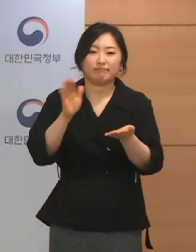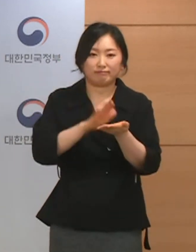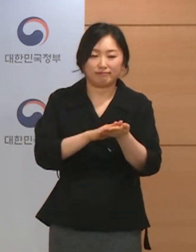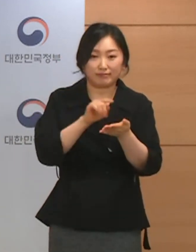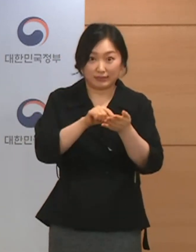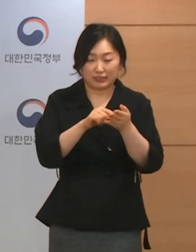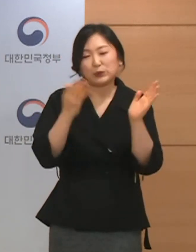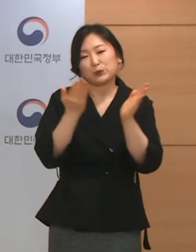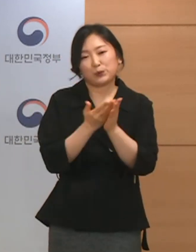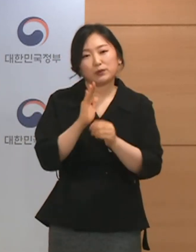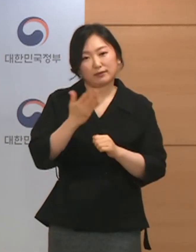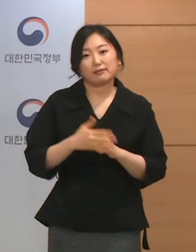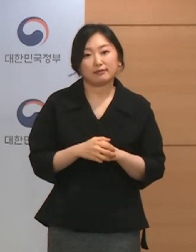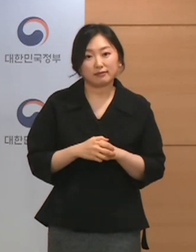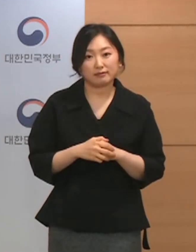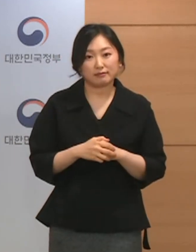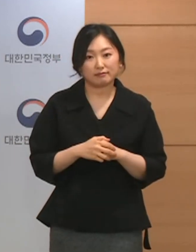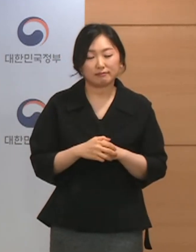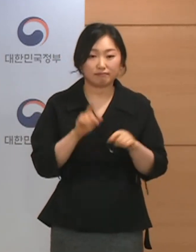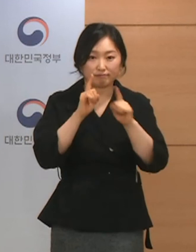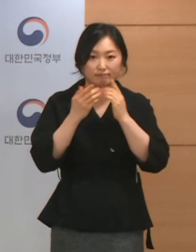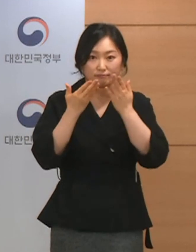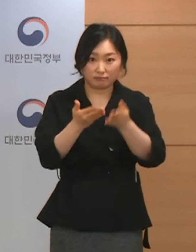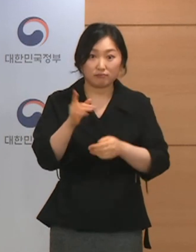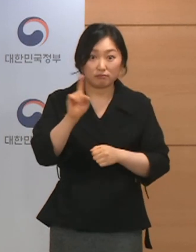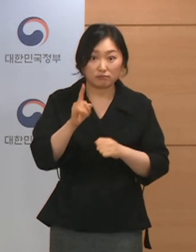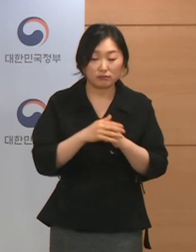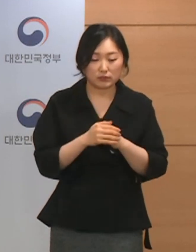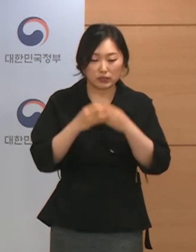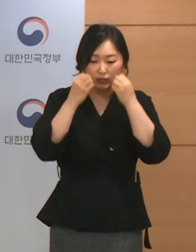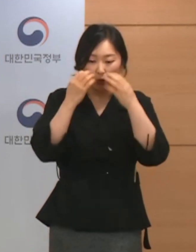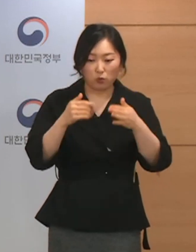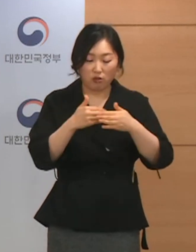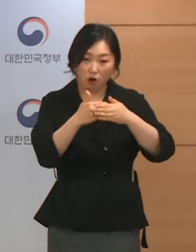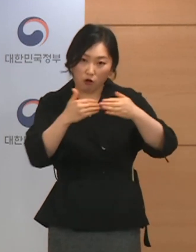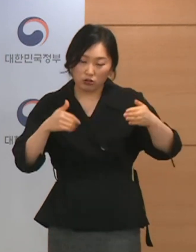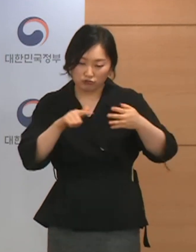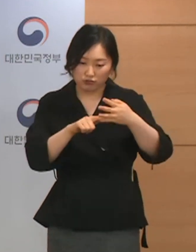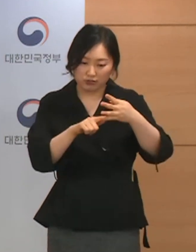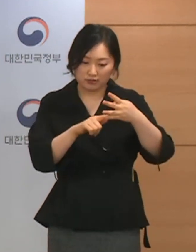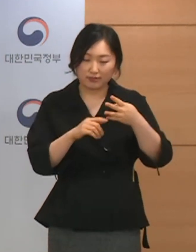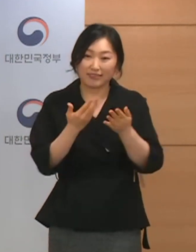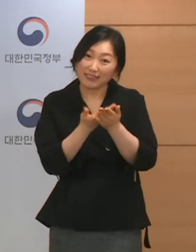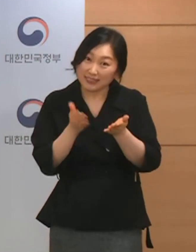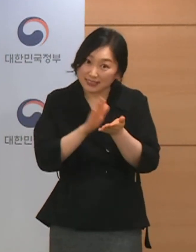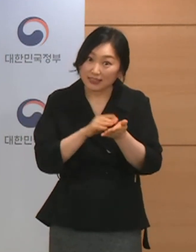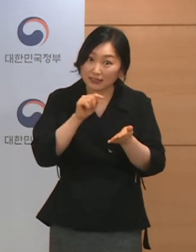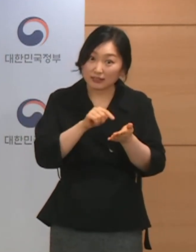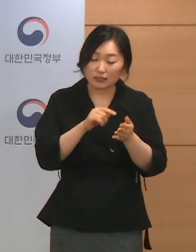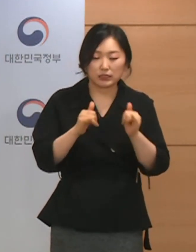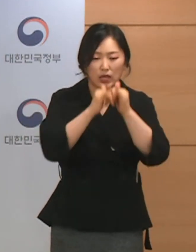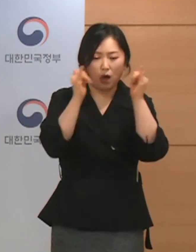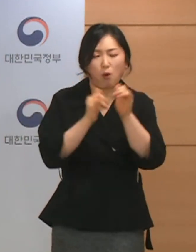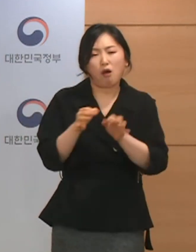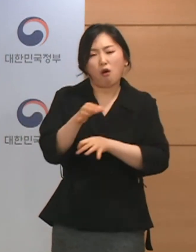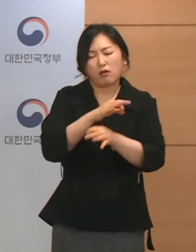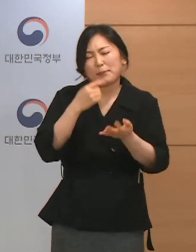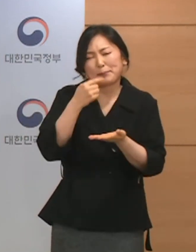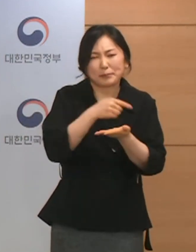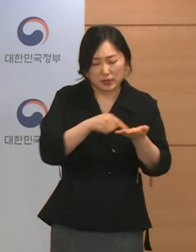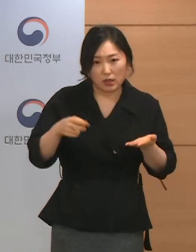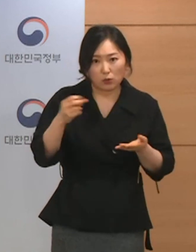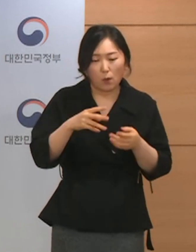적용됩니다. 말씀드렸듯이 이 새로운 거리두기 체계 재편안은 사회경제적인 피해와 여러